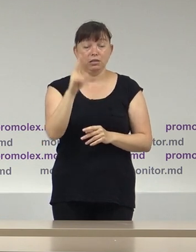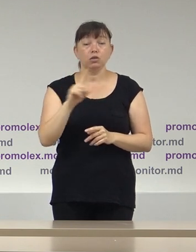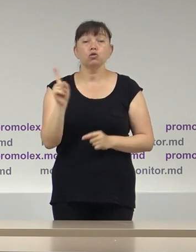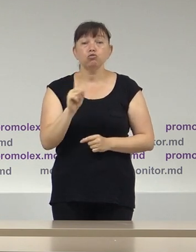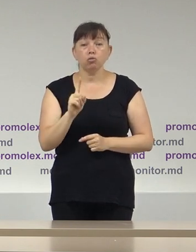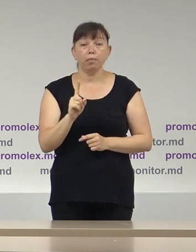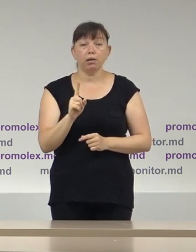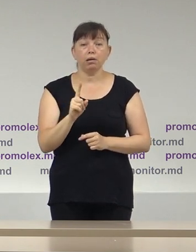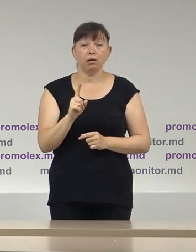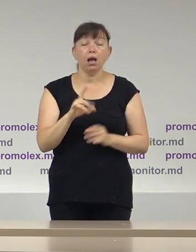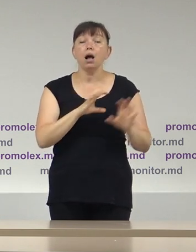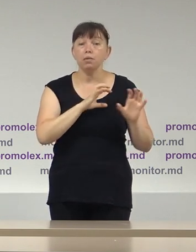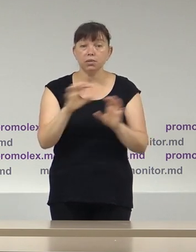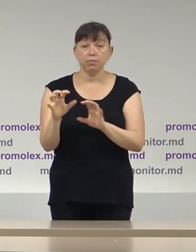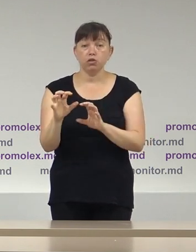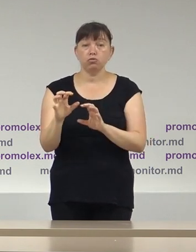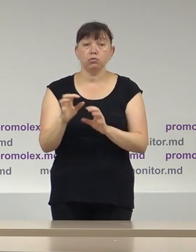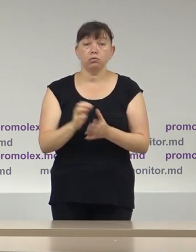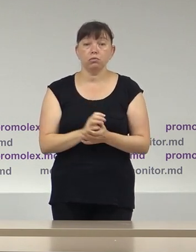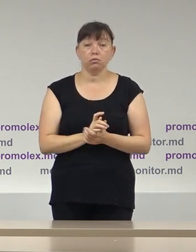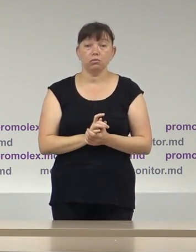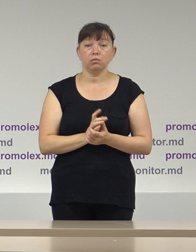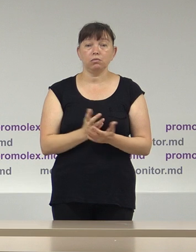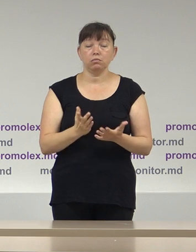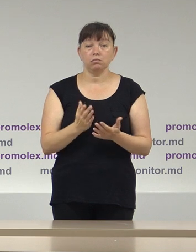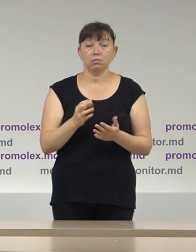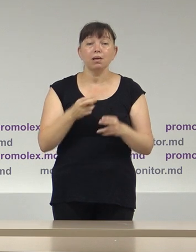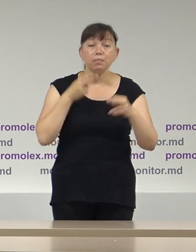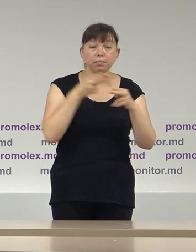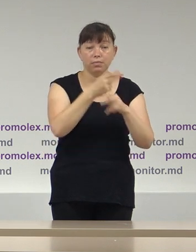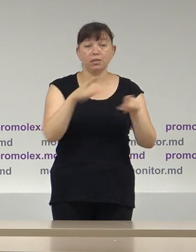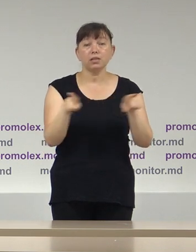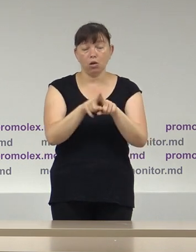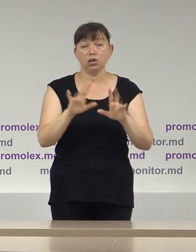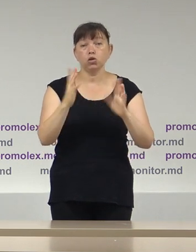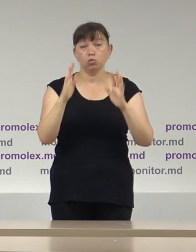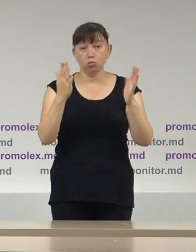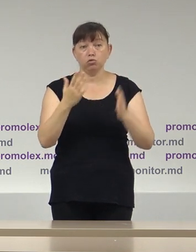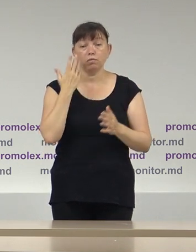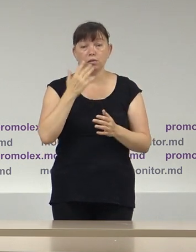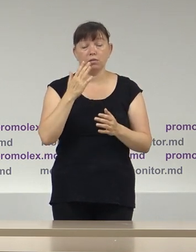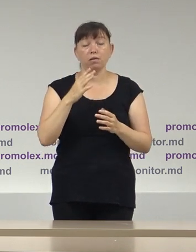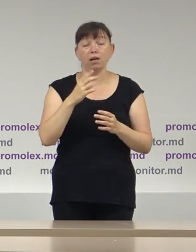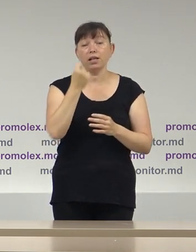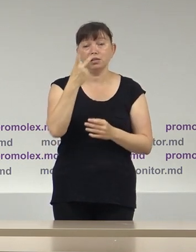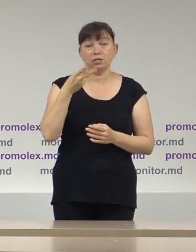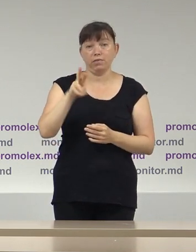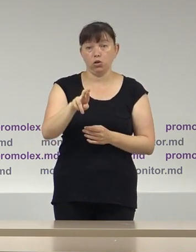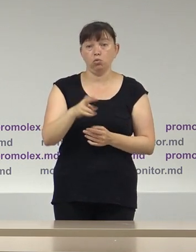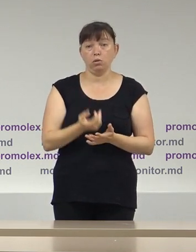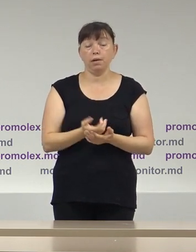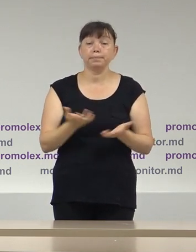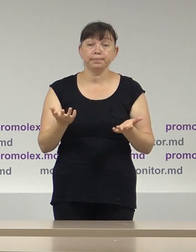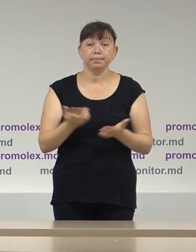pentru a asigura prevenirea acestor fenomene la scrutinul din 11 iulie.